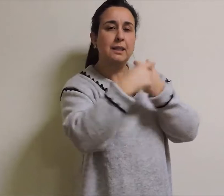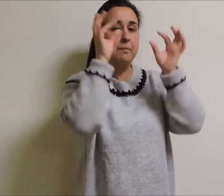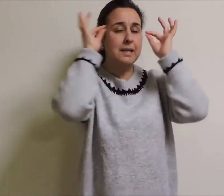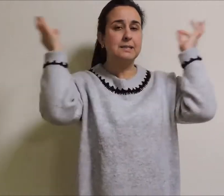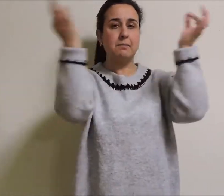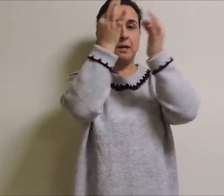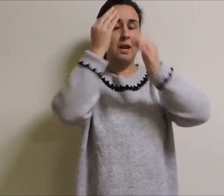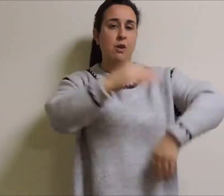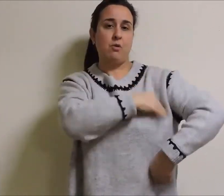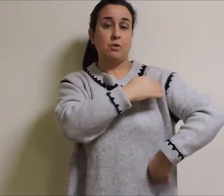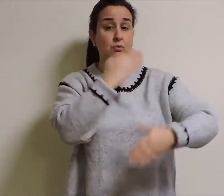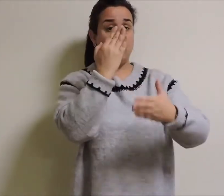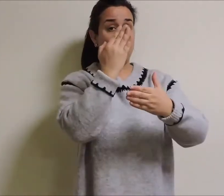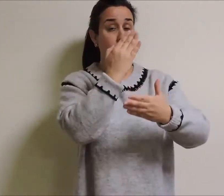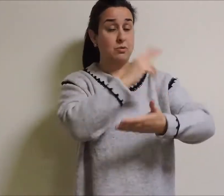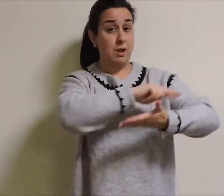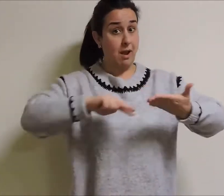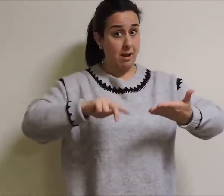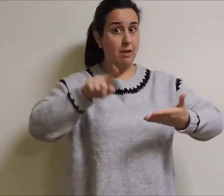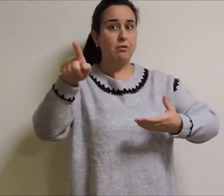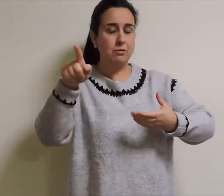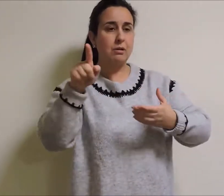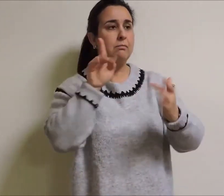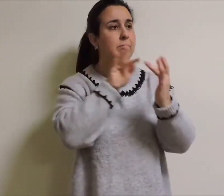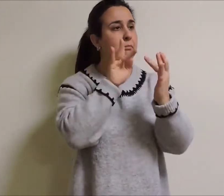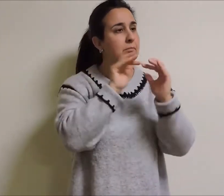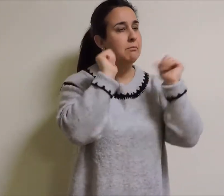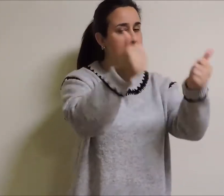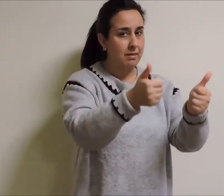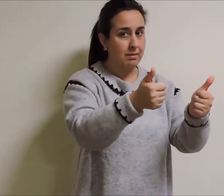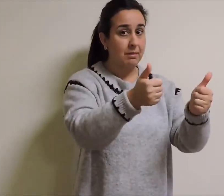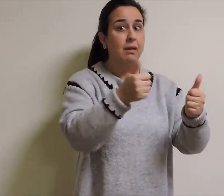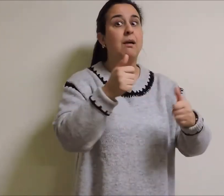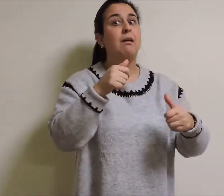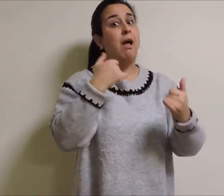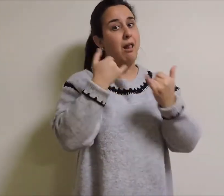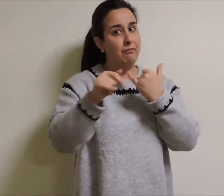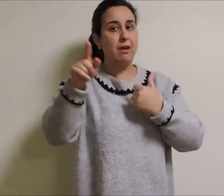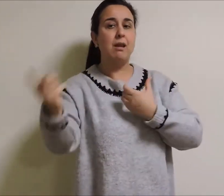Galegos, ao que se uniu no ano 1928.